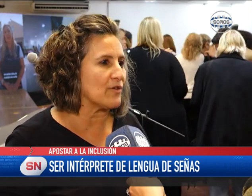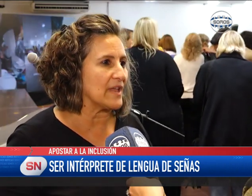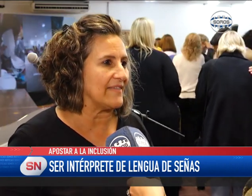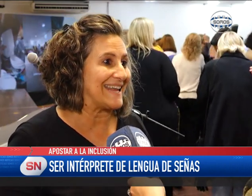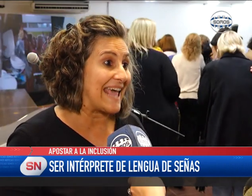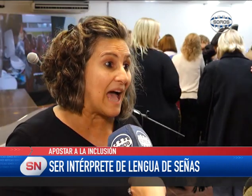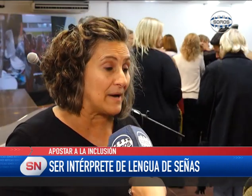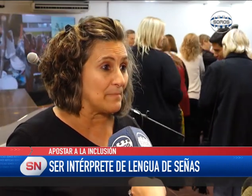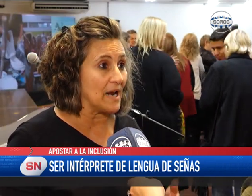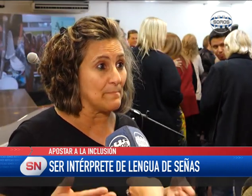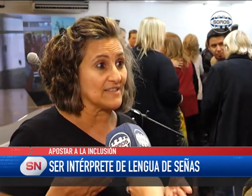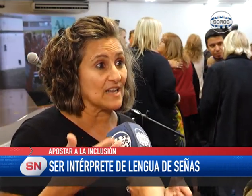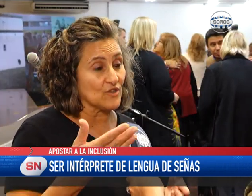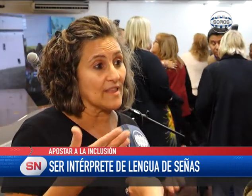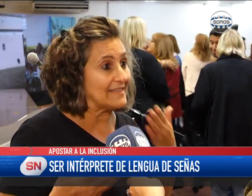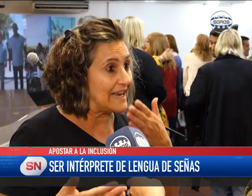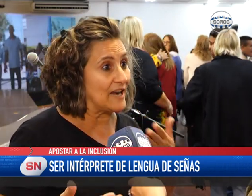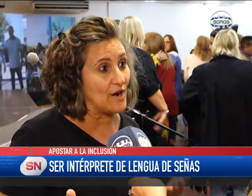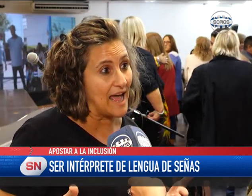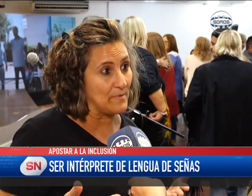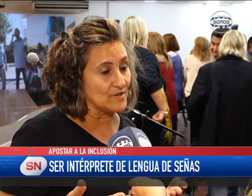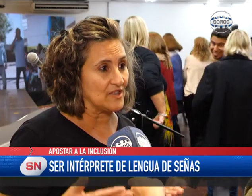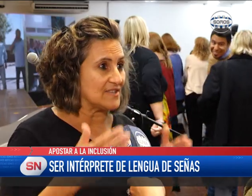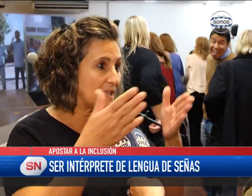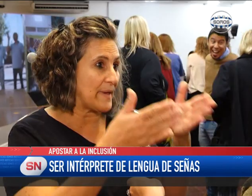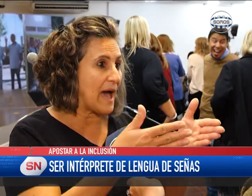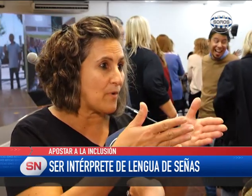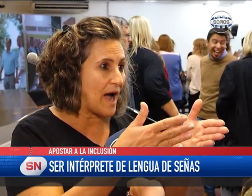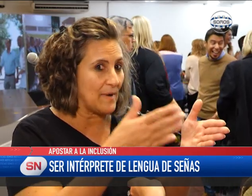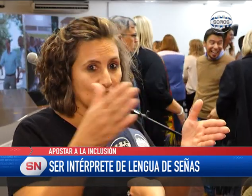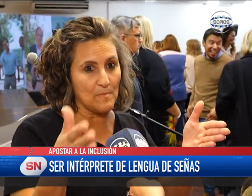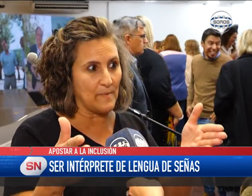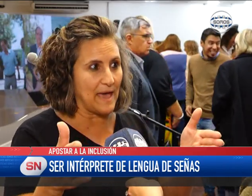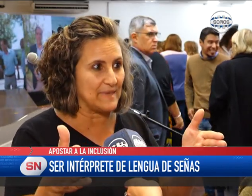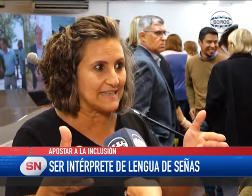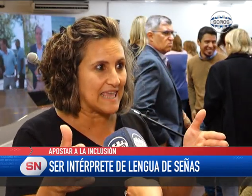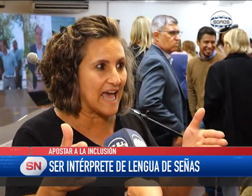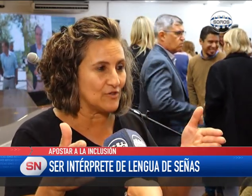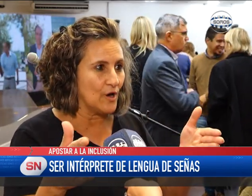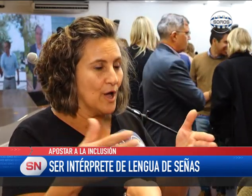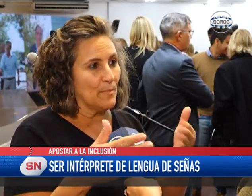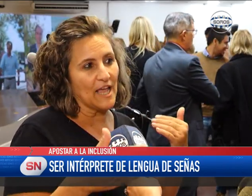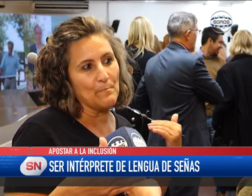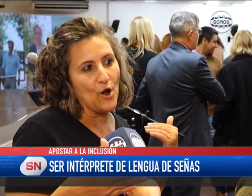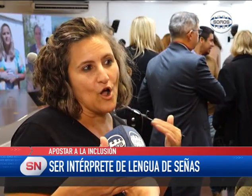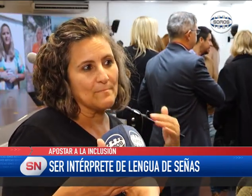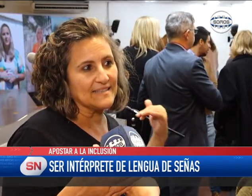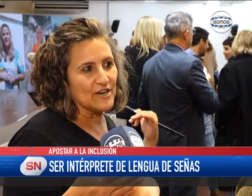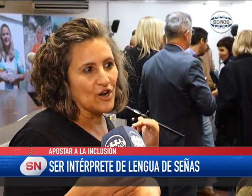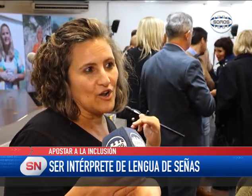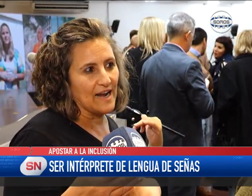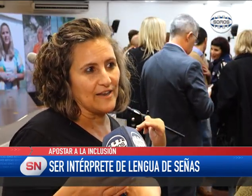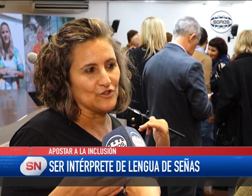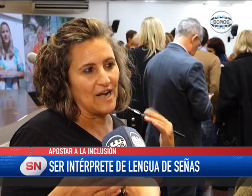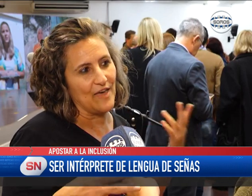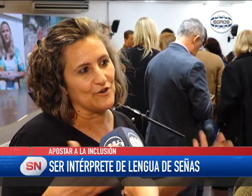esté al lado del que habla, porque la persona sorda te lee los labios. Entonces te ve a vos hablando y me ve a mí señando. Por ejemplo, hoy me